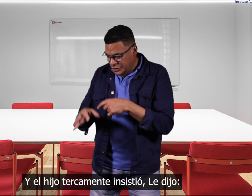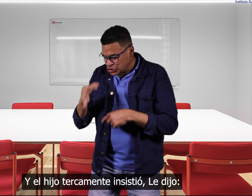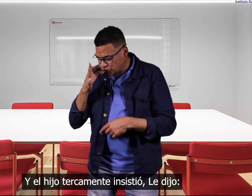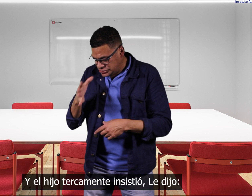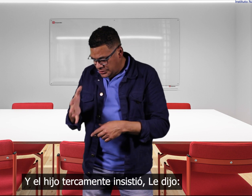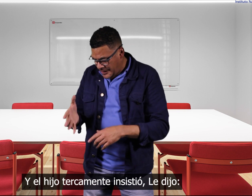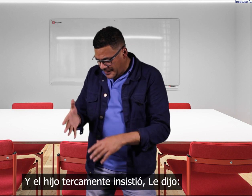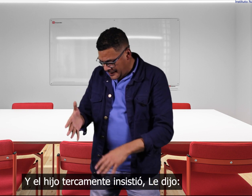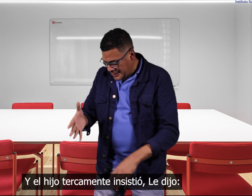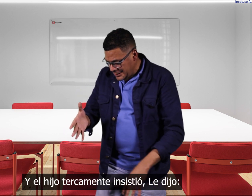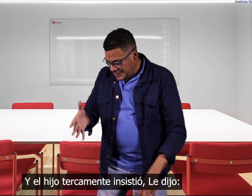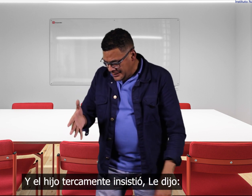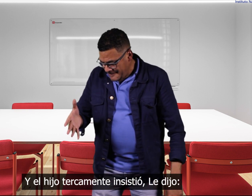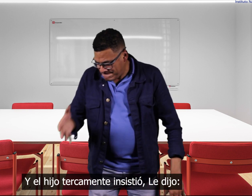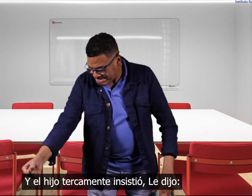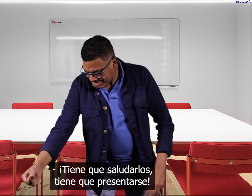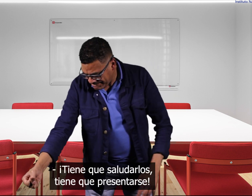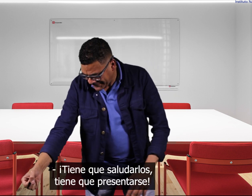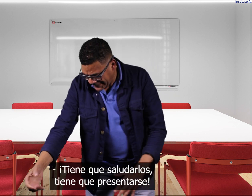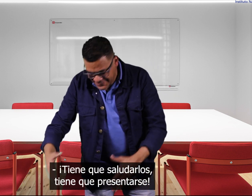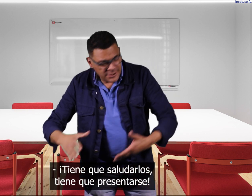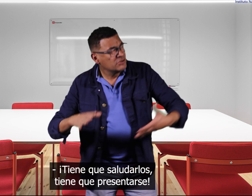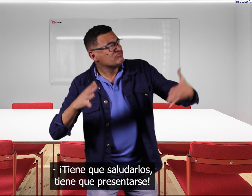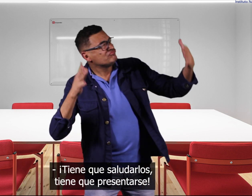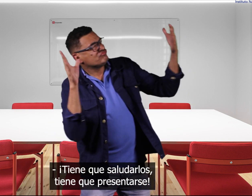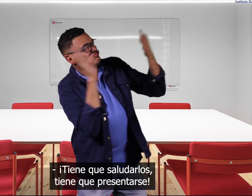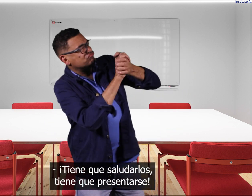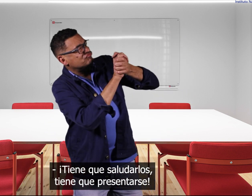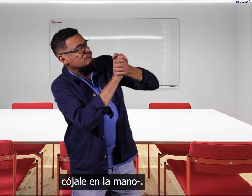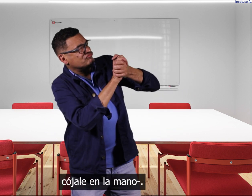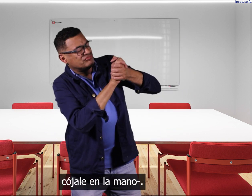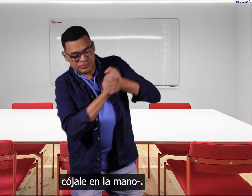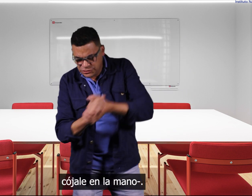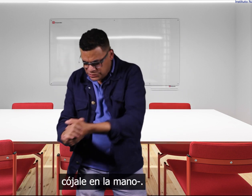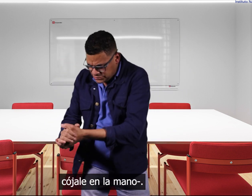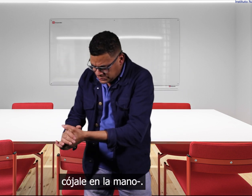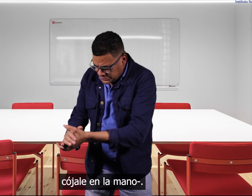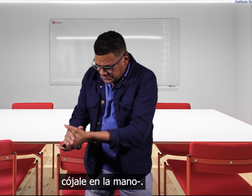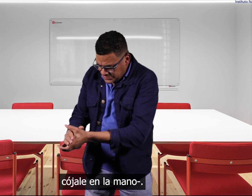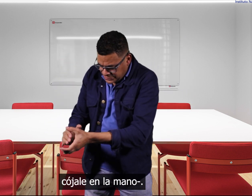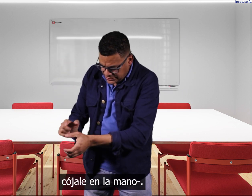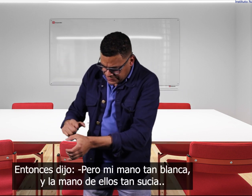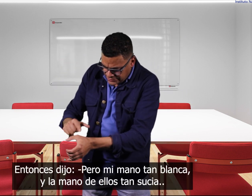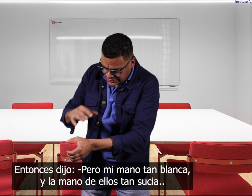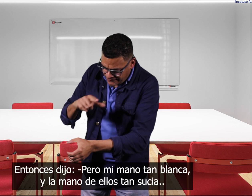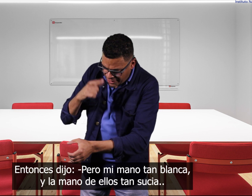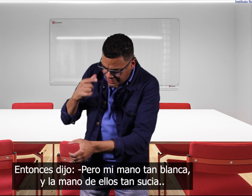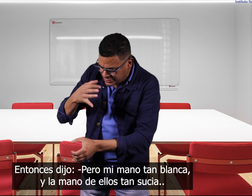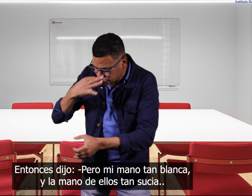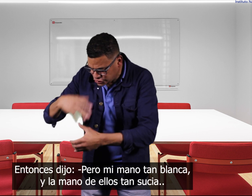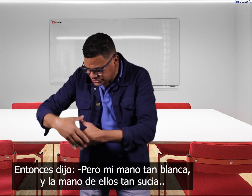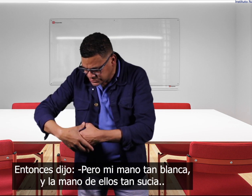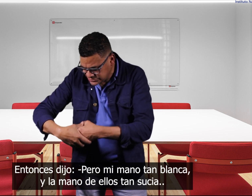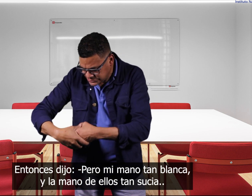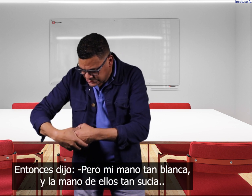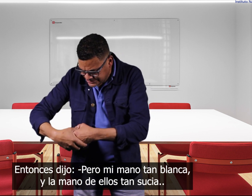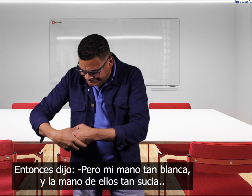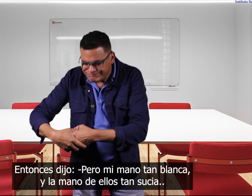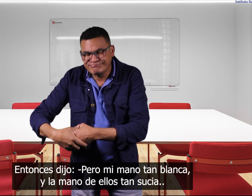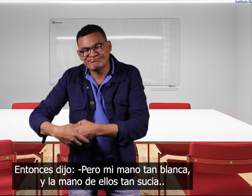hijo tercamente insistió el hijo tiene que saludarlos tiene que presentar cójale la mano y entonces dijo pero mi mano tan blanca y la mano de ellos